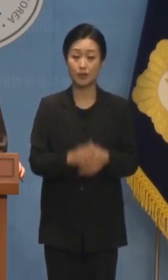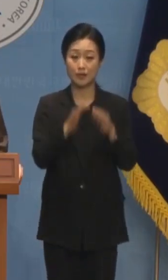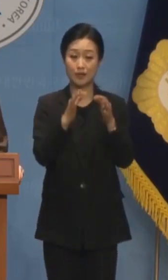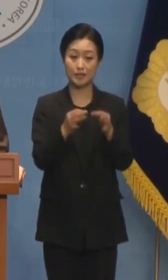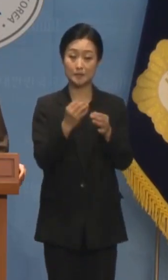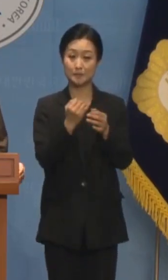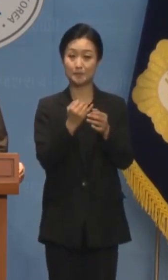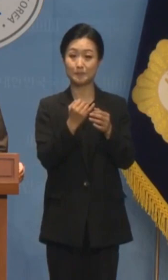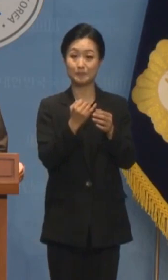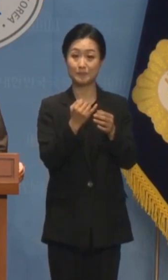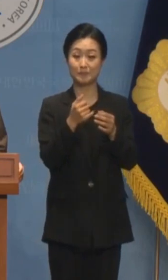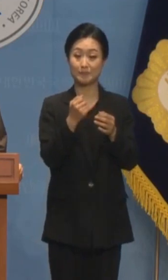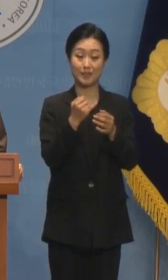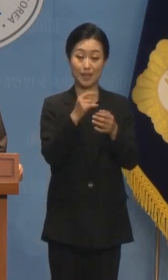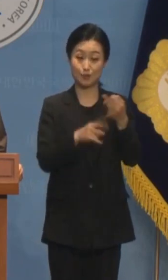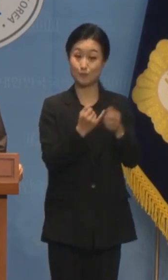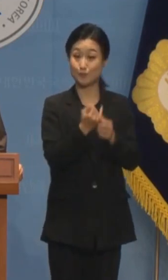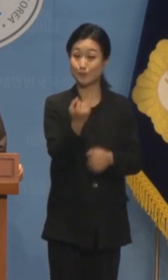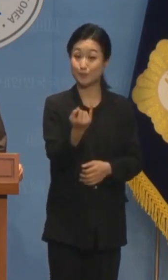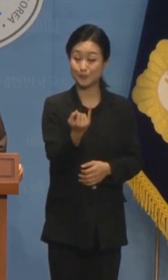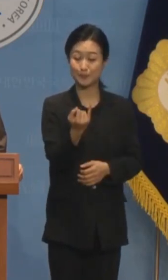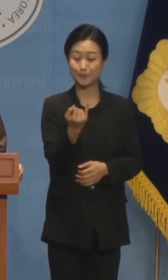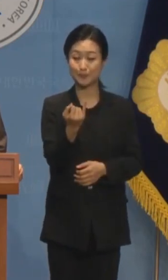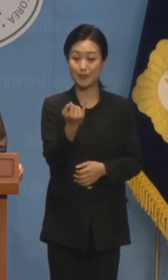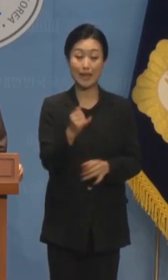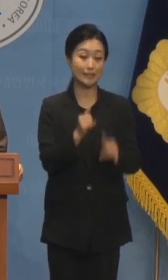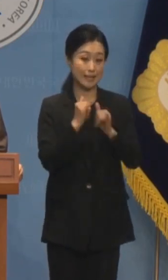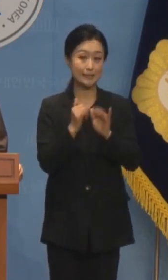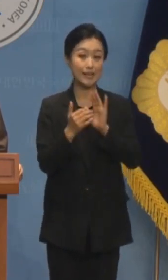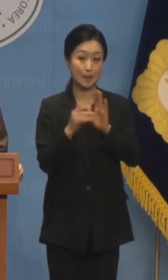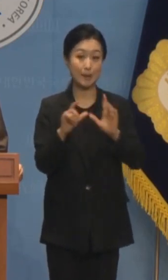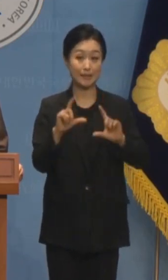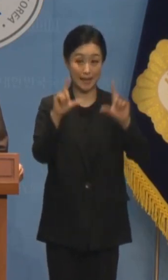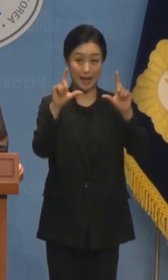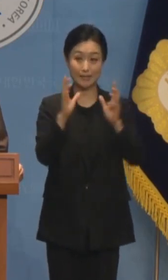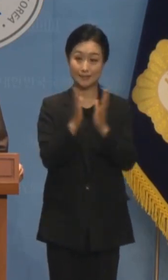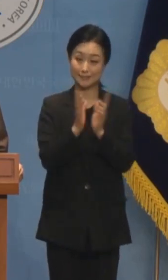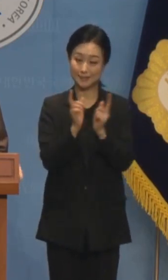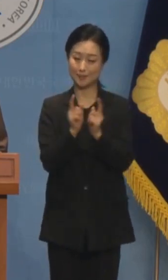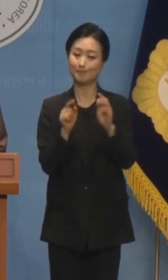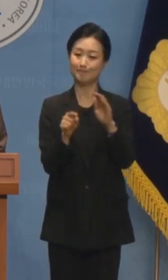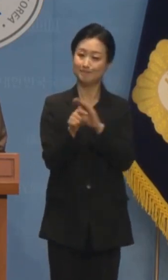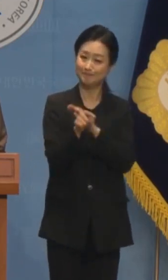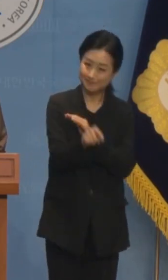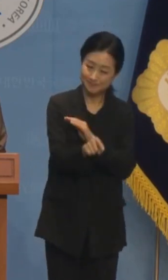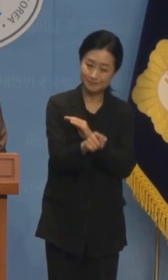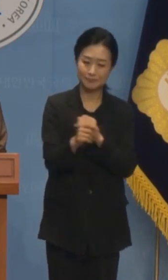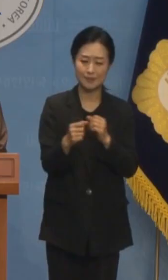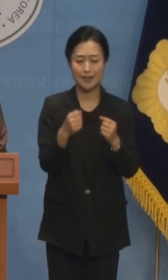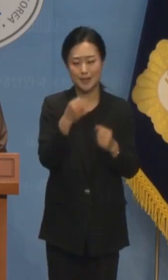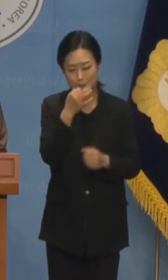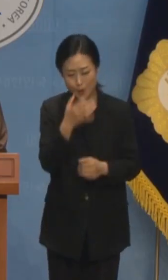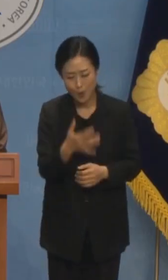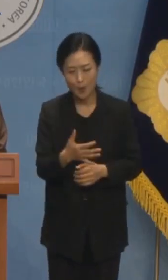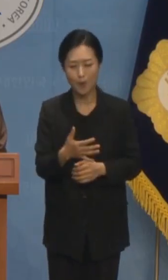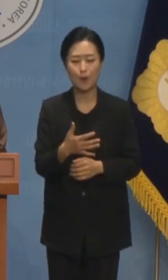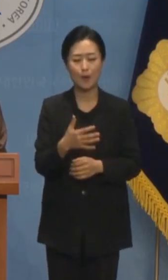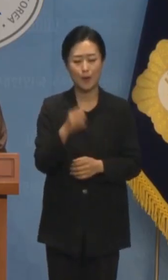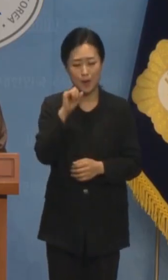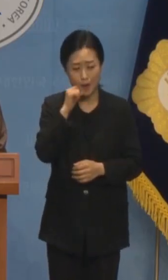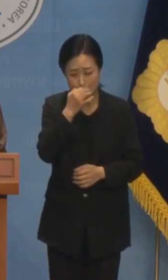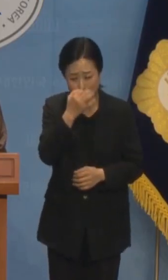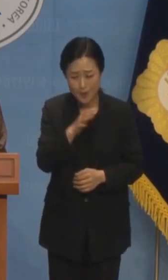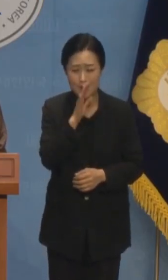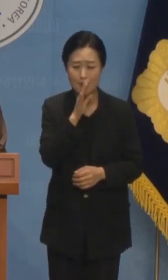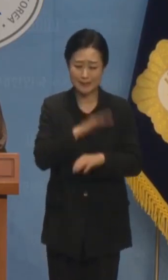다시 등장했습니다 세계 자살 예방의 날 현장 근무자들을 찾아 힘들고 어려운 것 잘 알고 있다